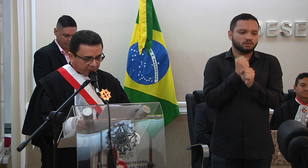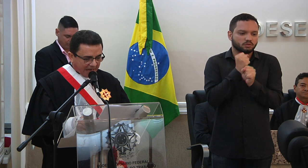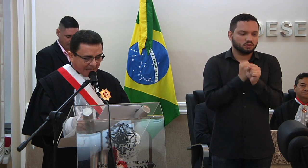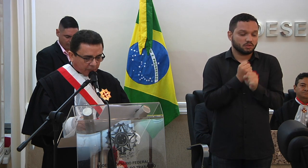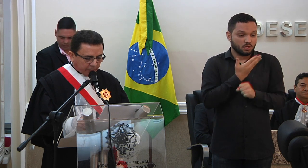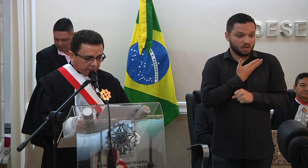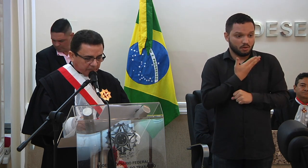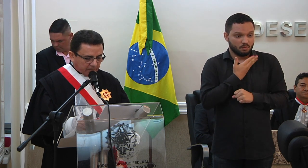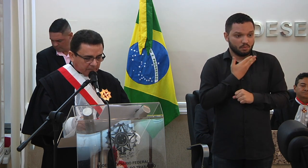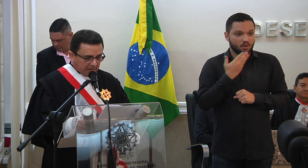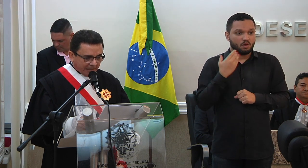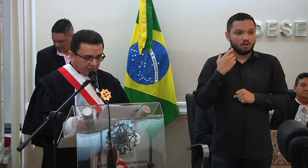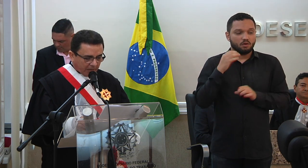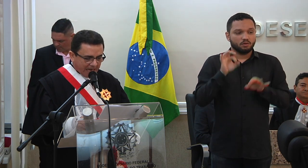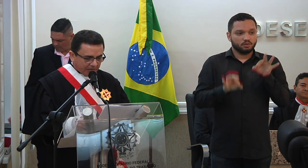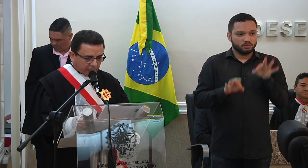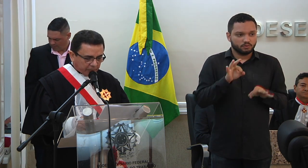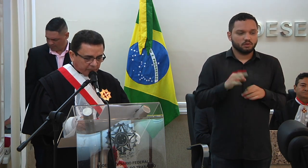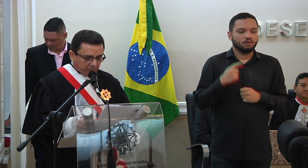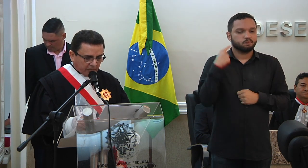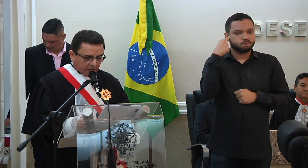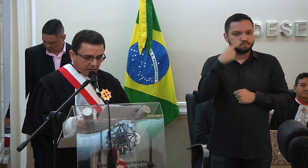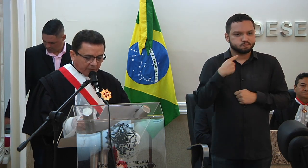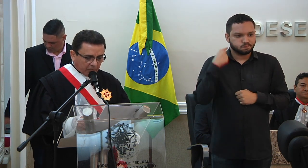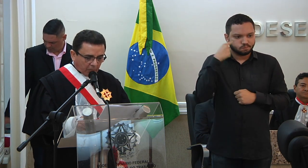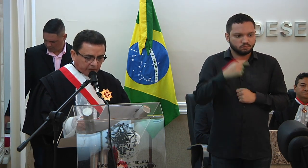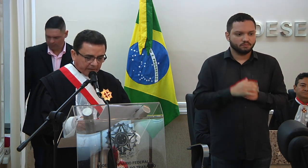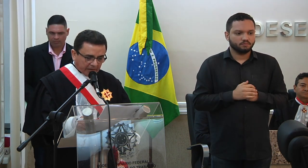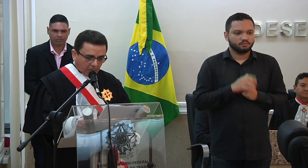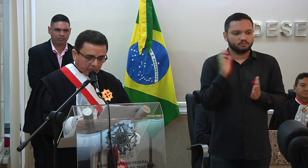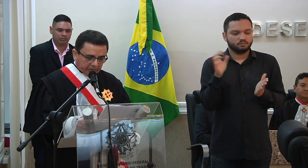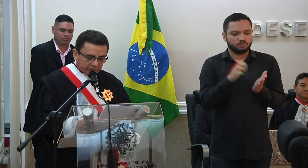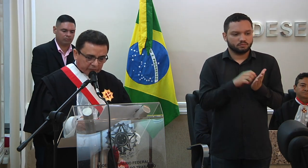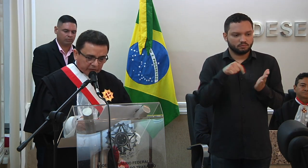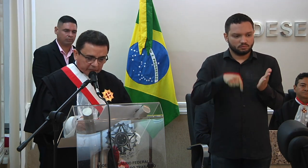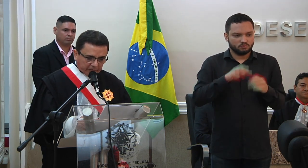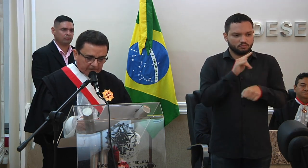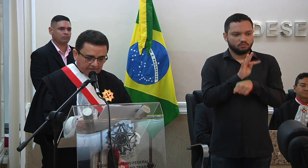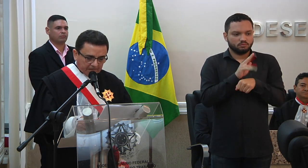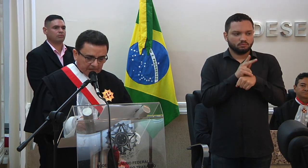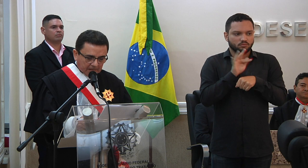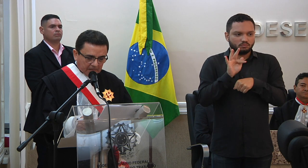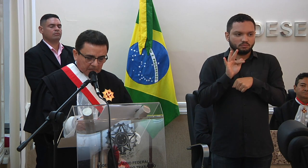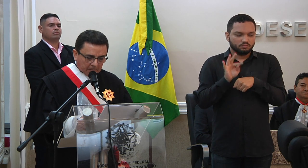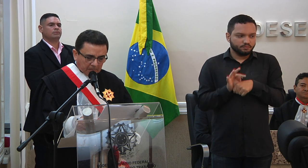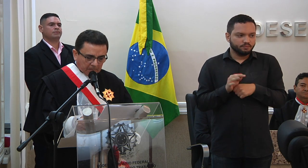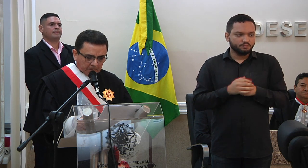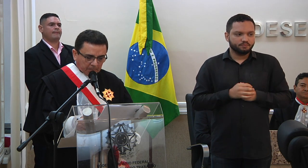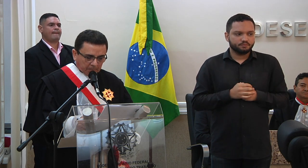colegas, magistrados, advogados, servidores desta corte de justiça,